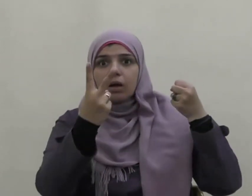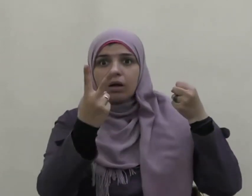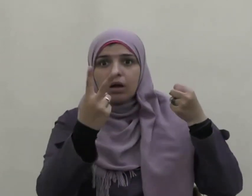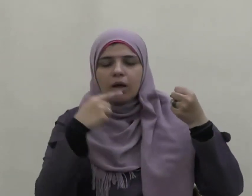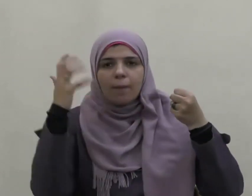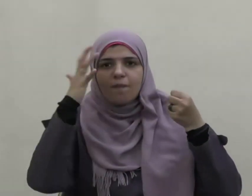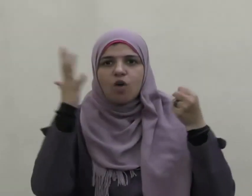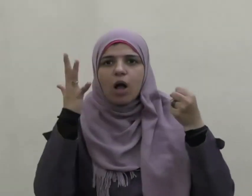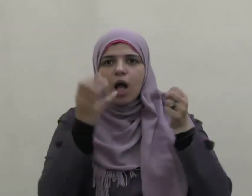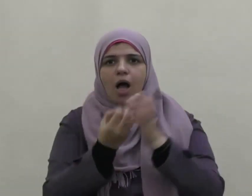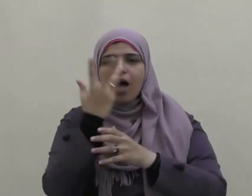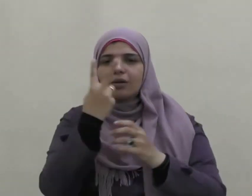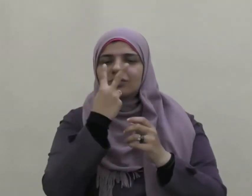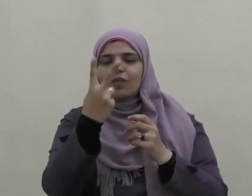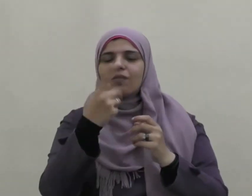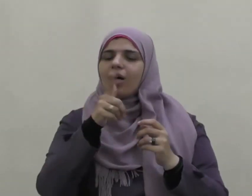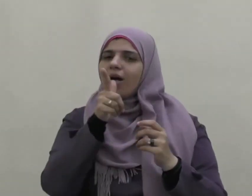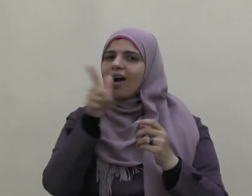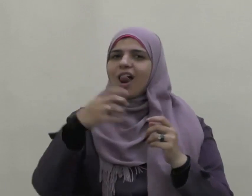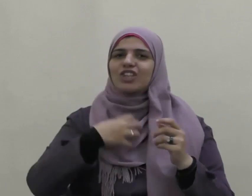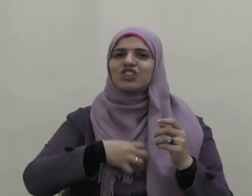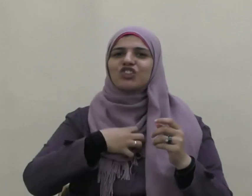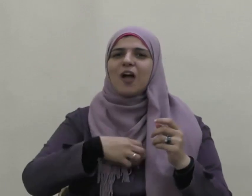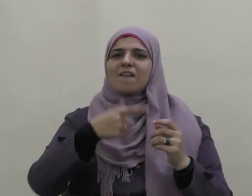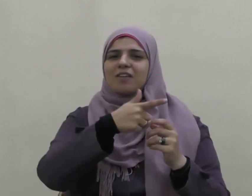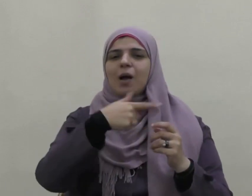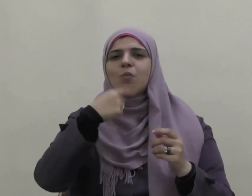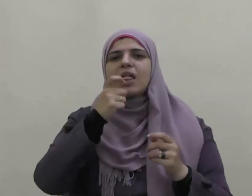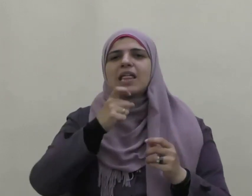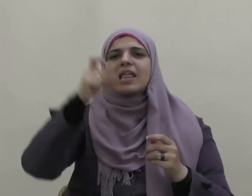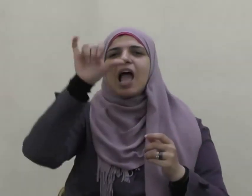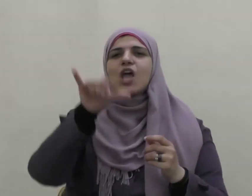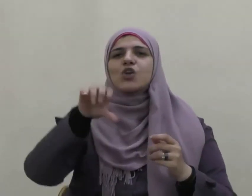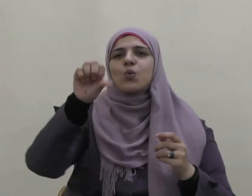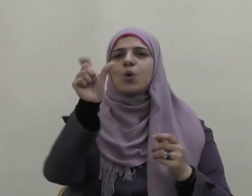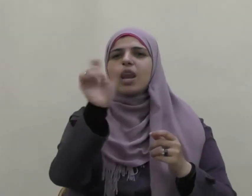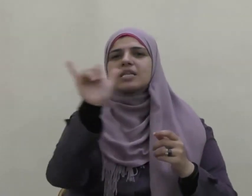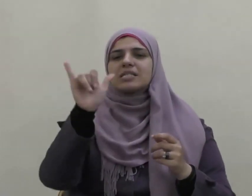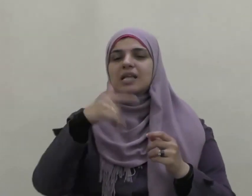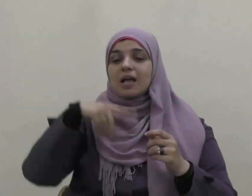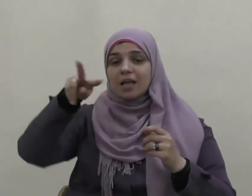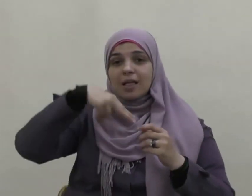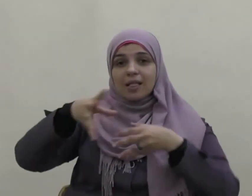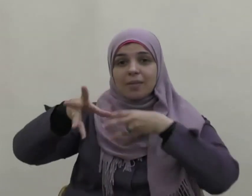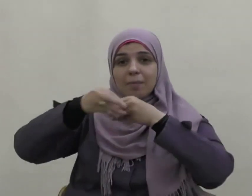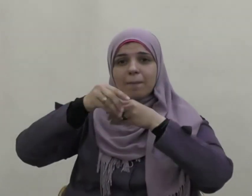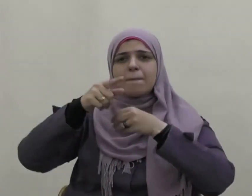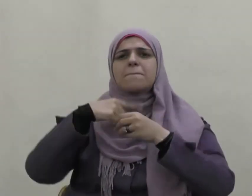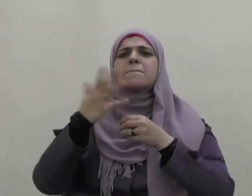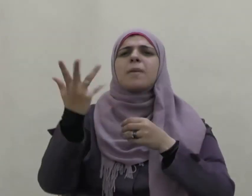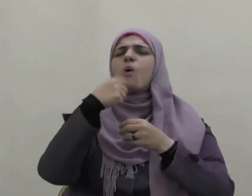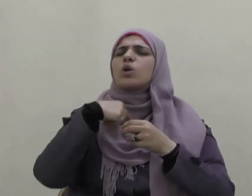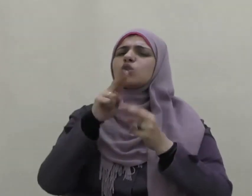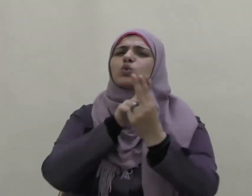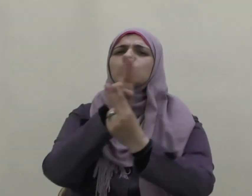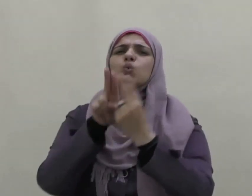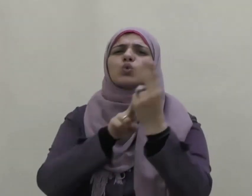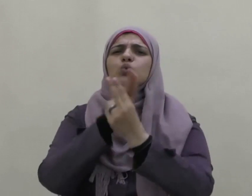فقال الشافعي يا يونس تجمعنا مئات المسائل وتفرقنا مسألة